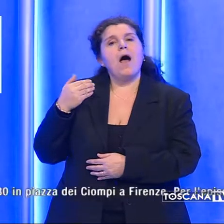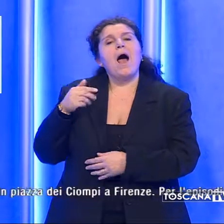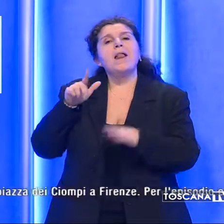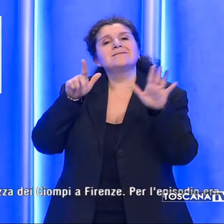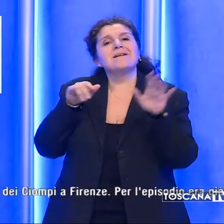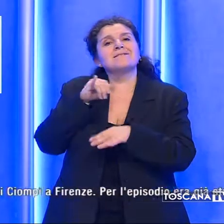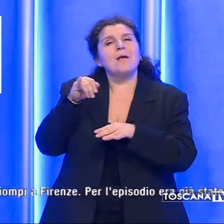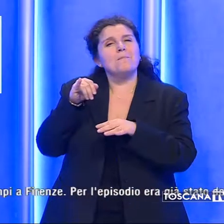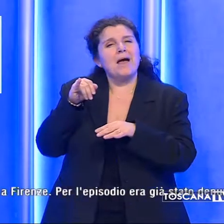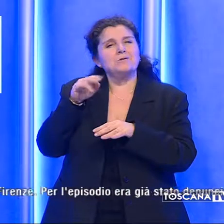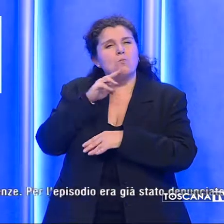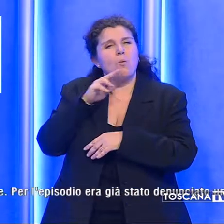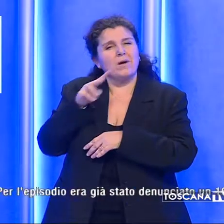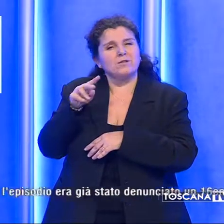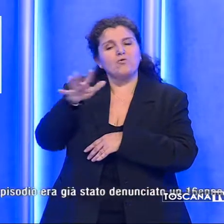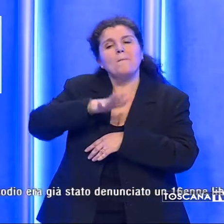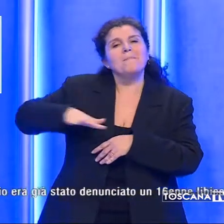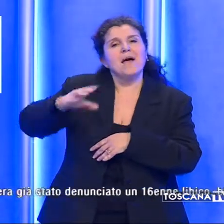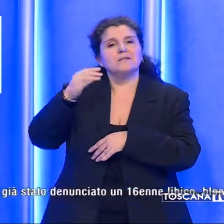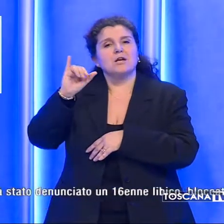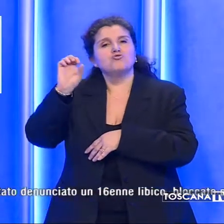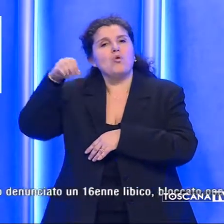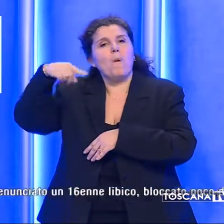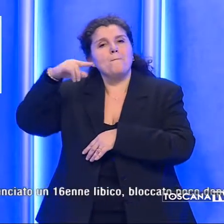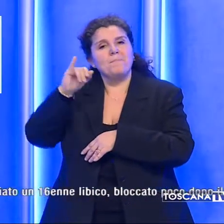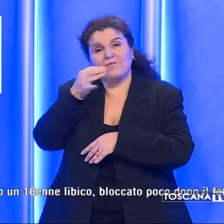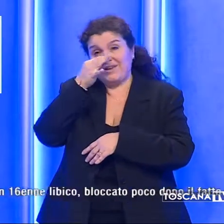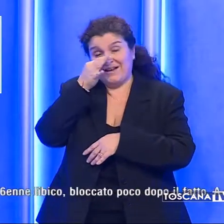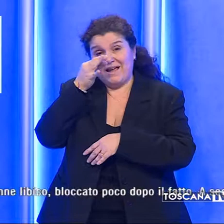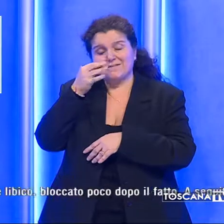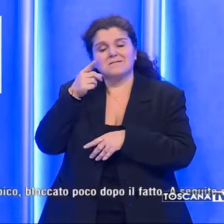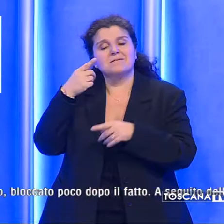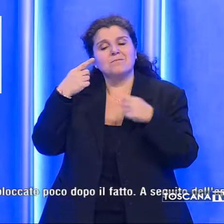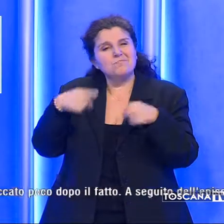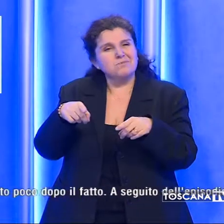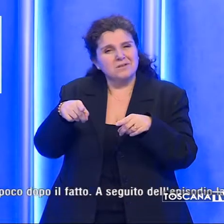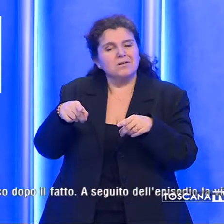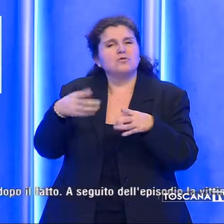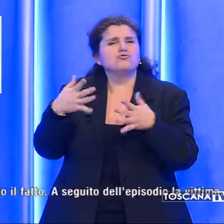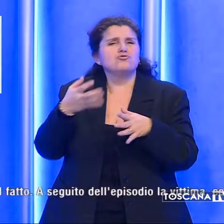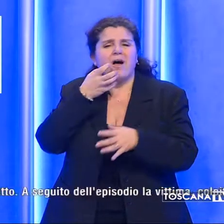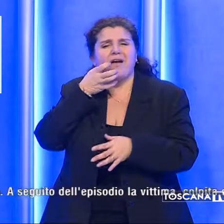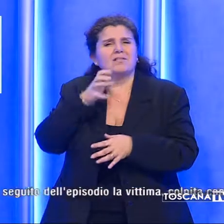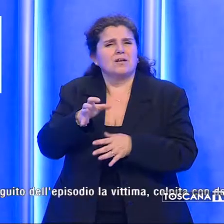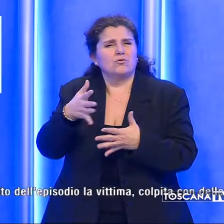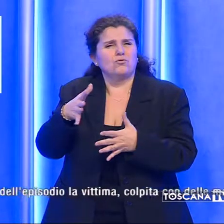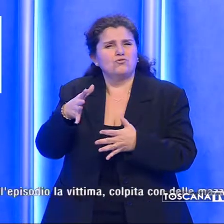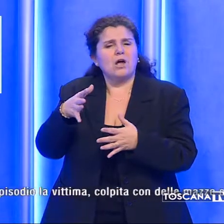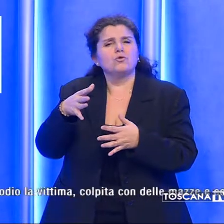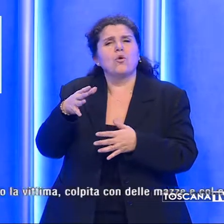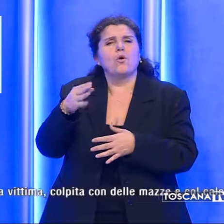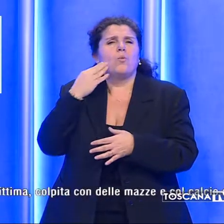.30 in piazza dei Ciompi a Firenze. Per l'episodio era già stato denunciato un